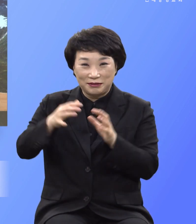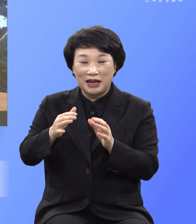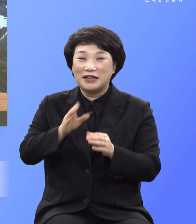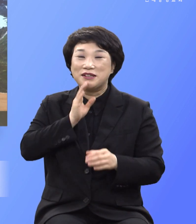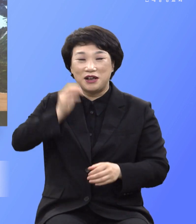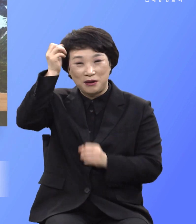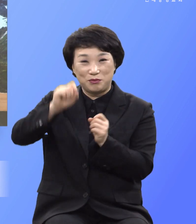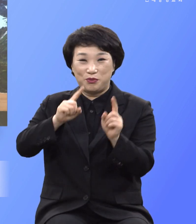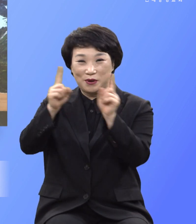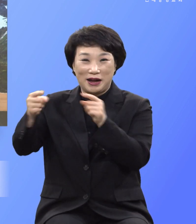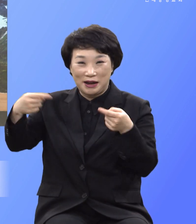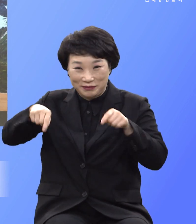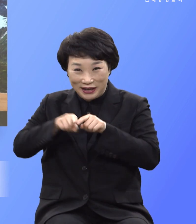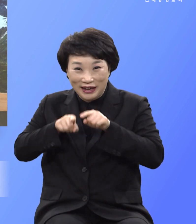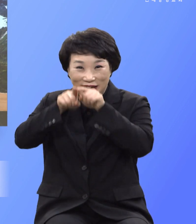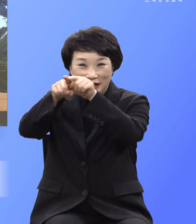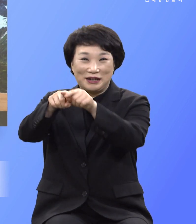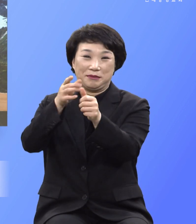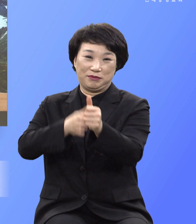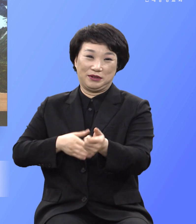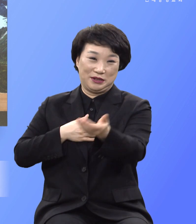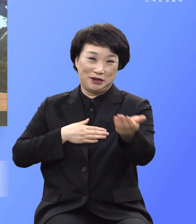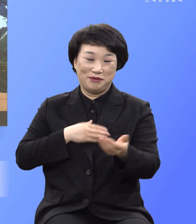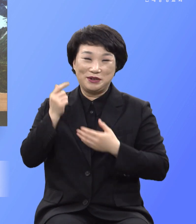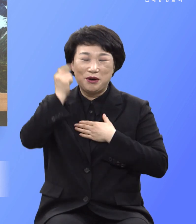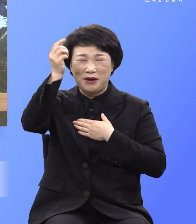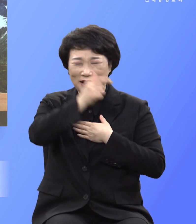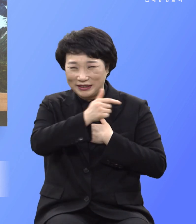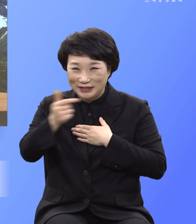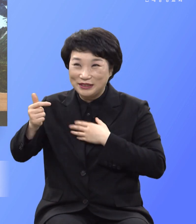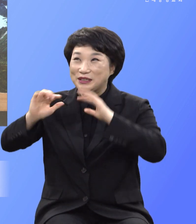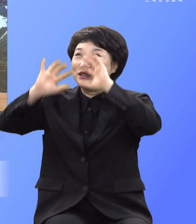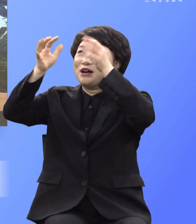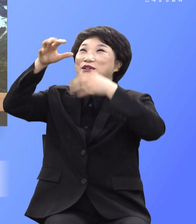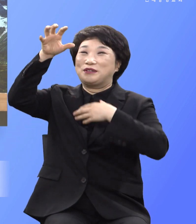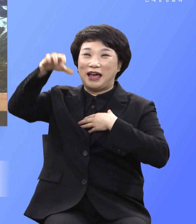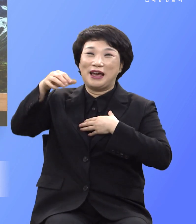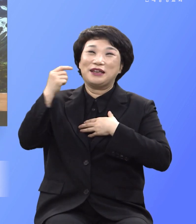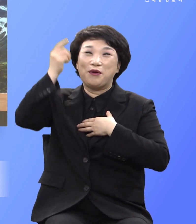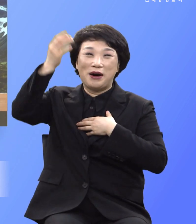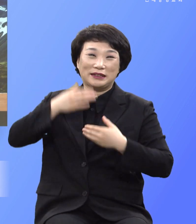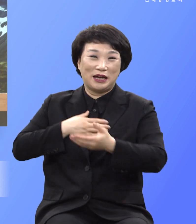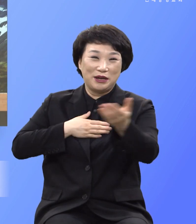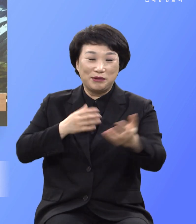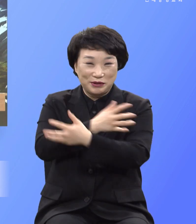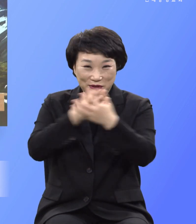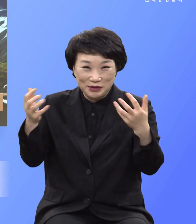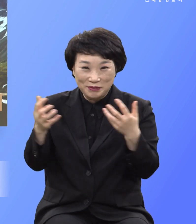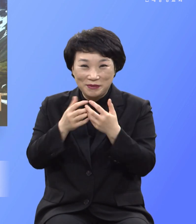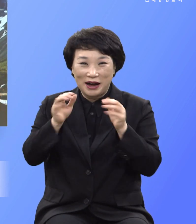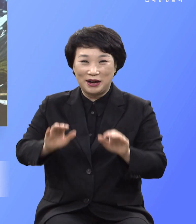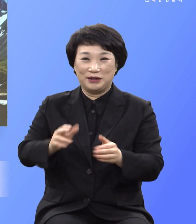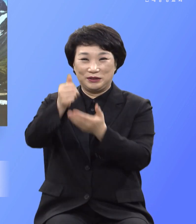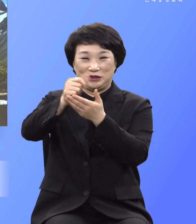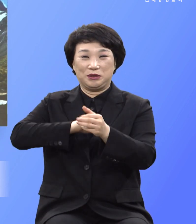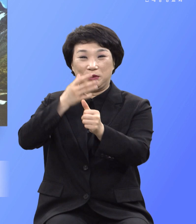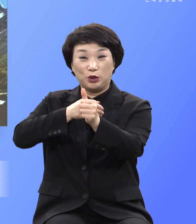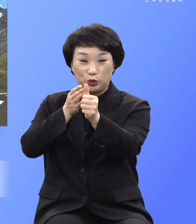동력자가 되기 바라며 영광스러운 천국의 영광이 여러분에게 가득하기를 주님의 이름으로 축하합니다